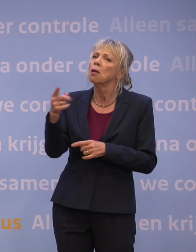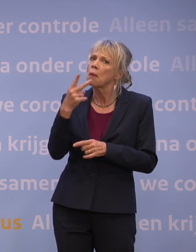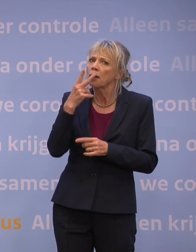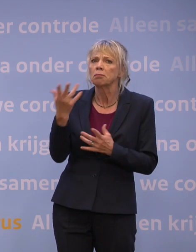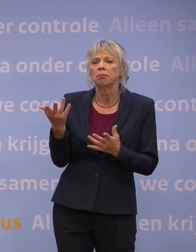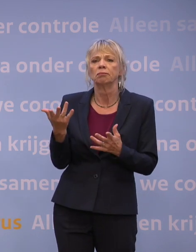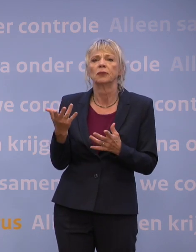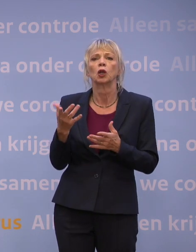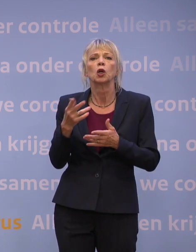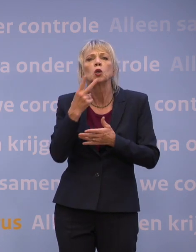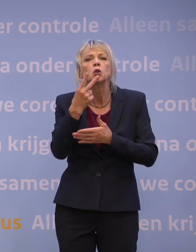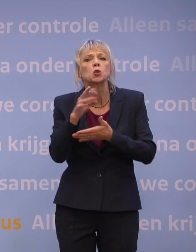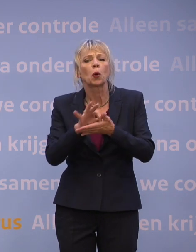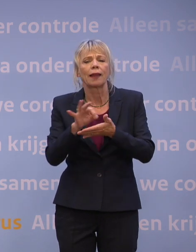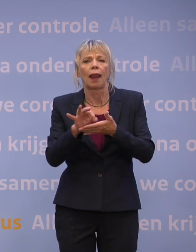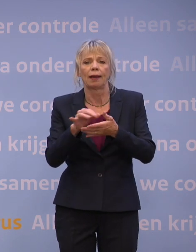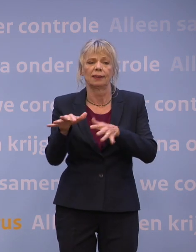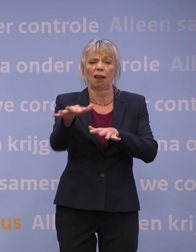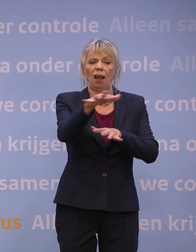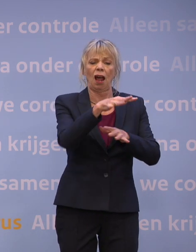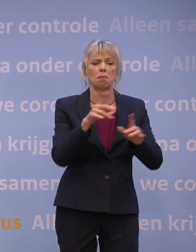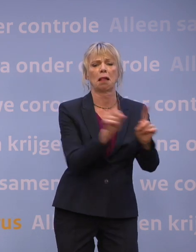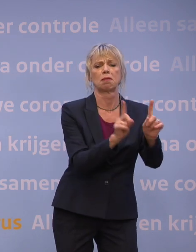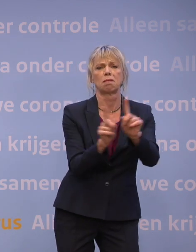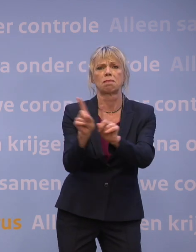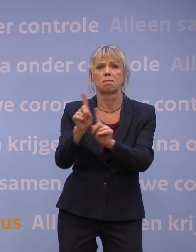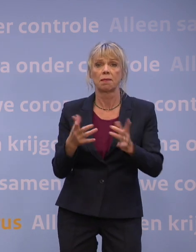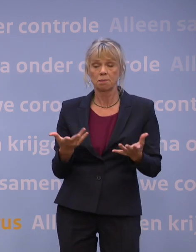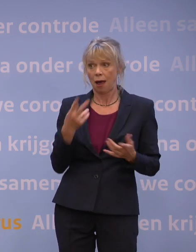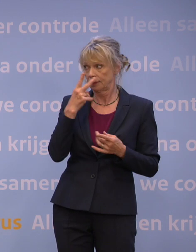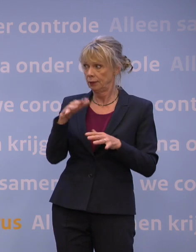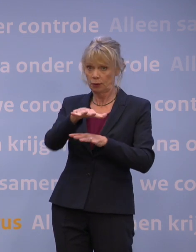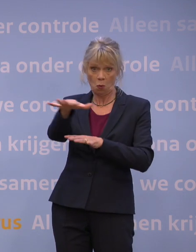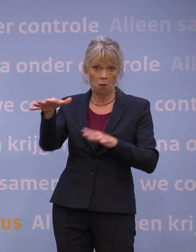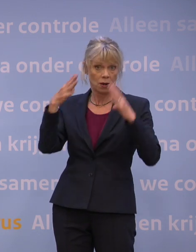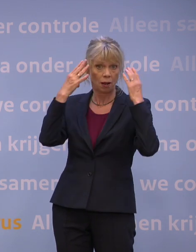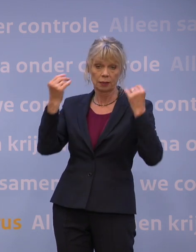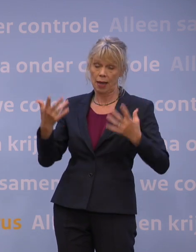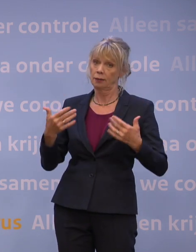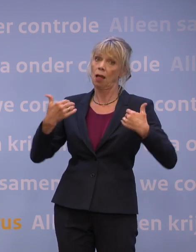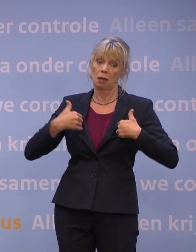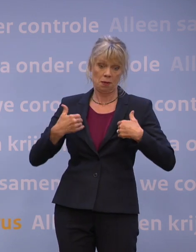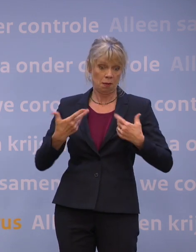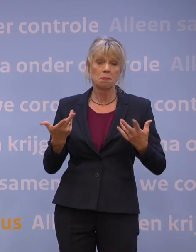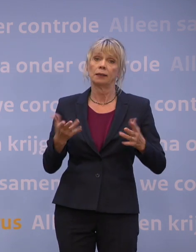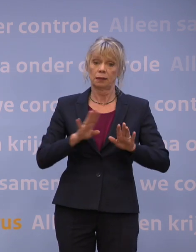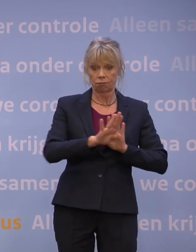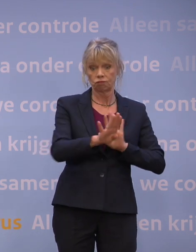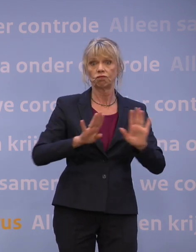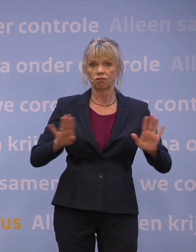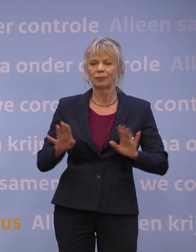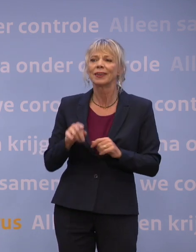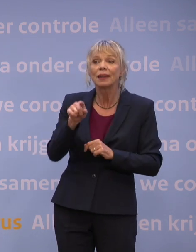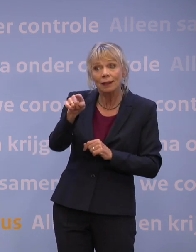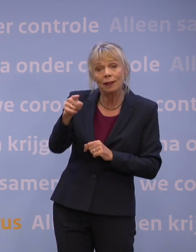echt boven op elkaar. Maar verder zie ik in Nederland gelukkig toch op heel veel plekken dat mensen zich echt goed houden. Ja, maar mensen hebben nu nog veel een mondkapje op, maar dat